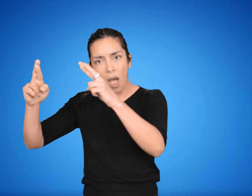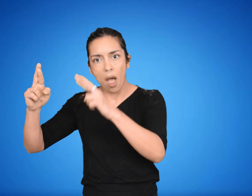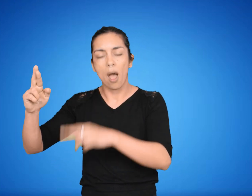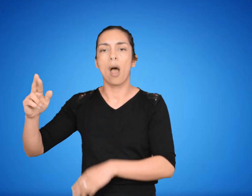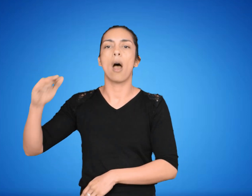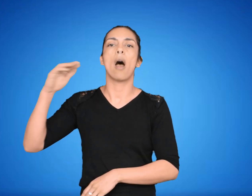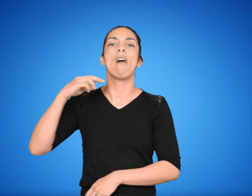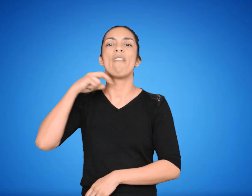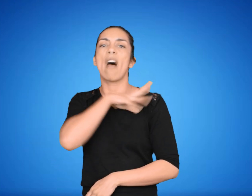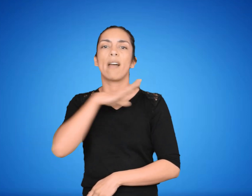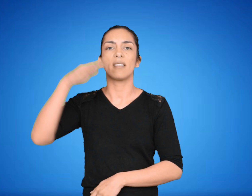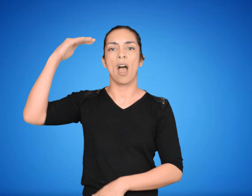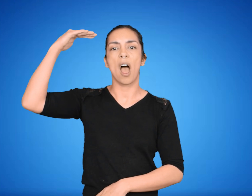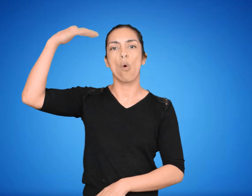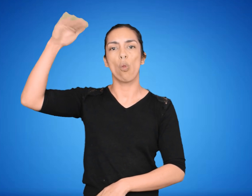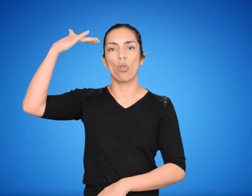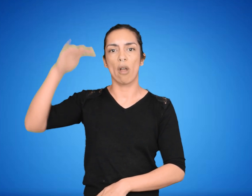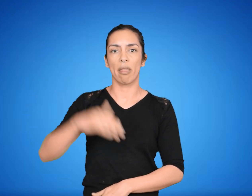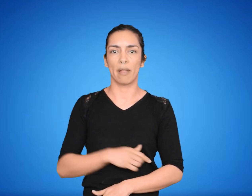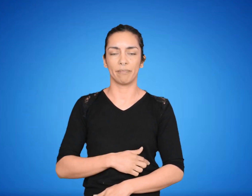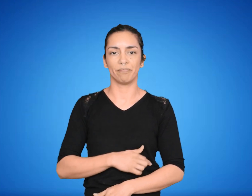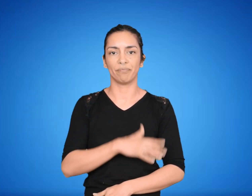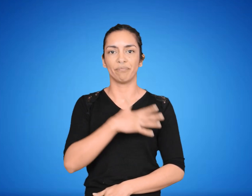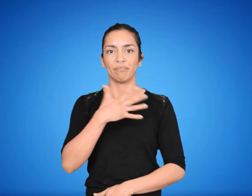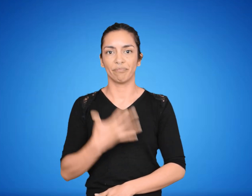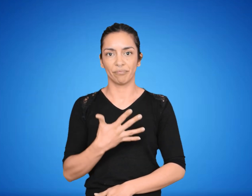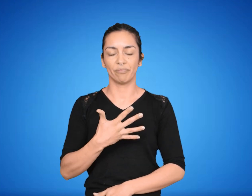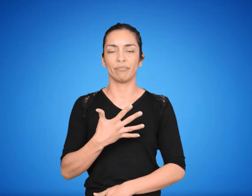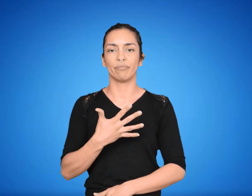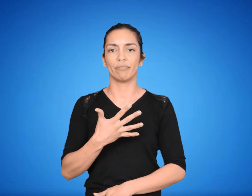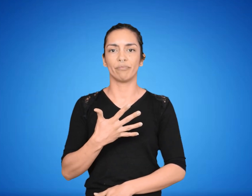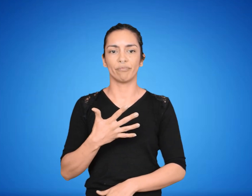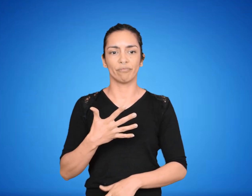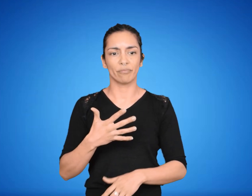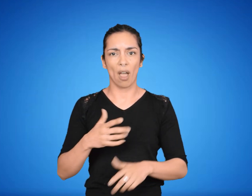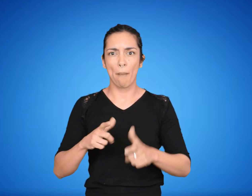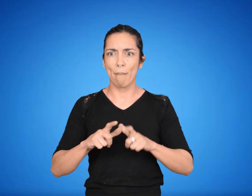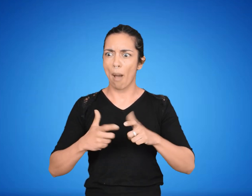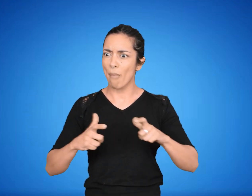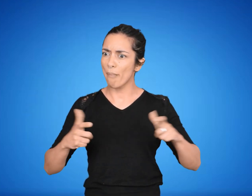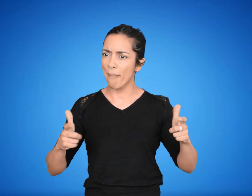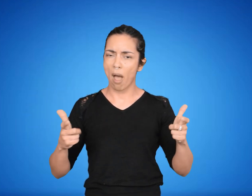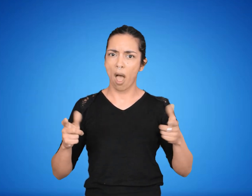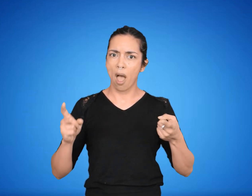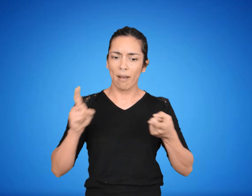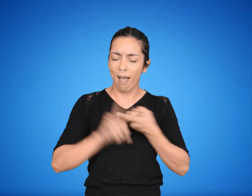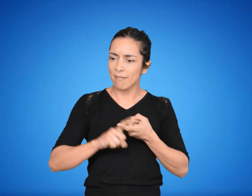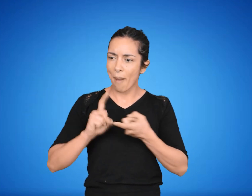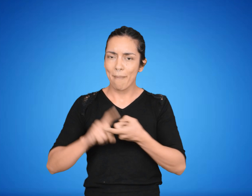apelación a la autoridad. 5. El aumento de los matrimonios igualitarios en los últimos